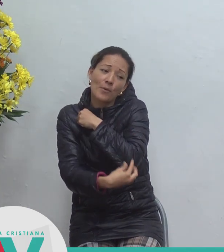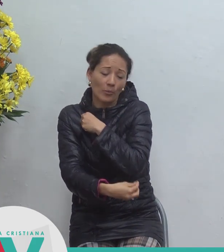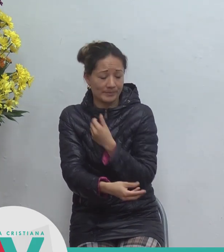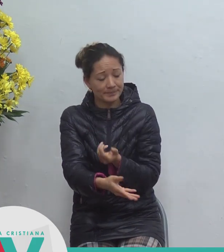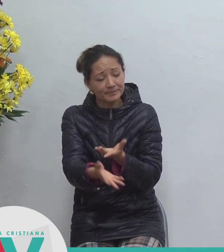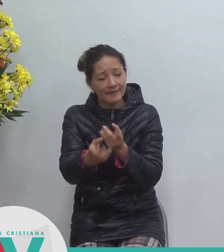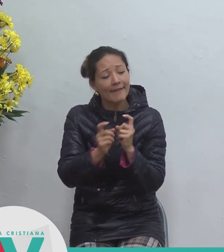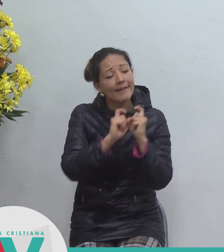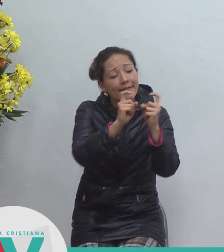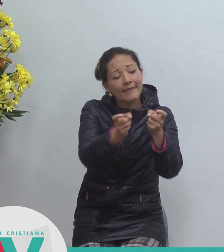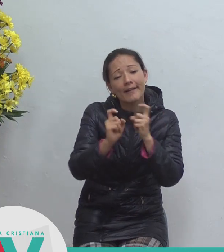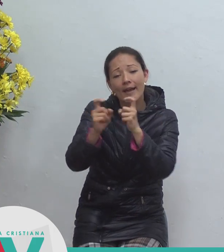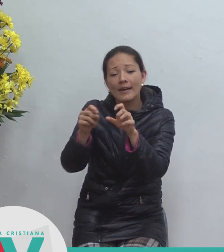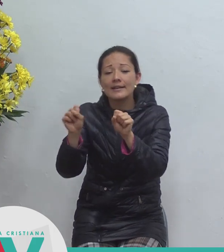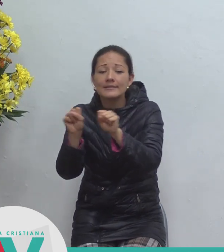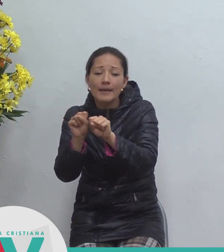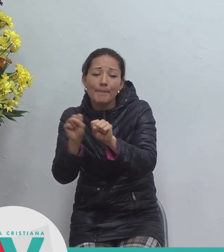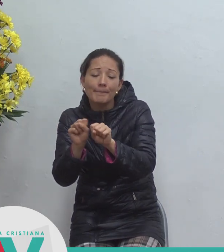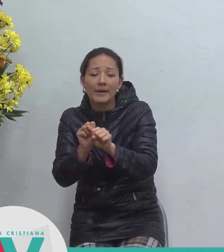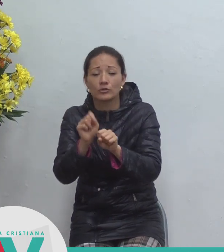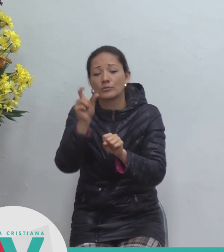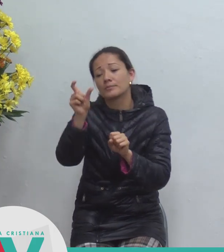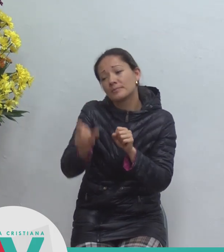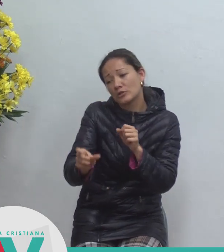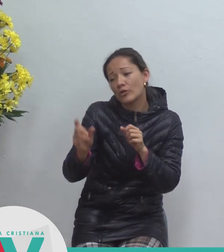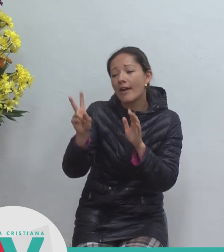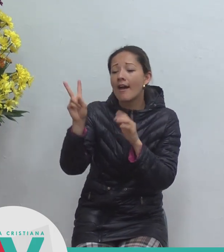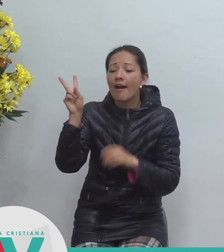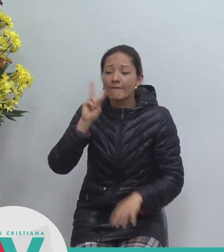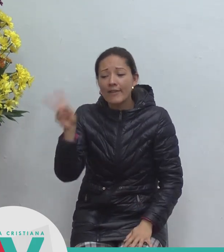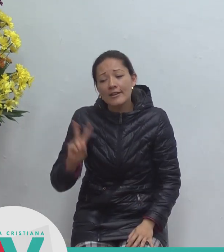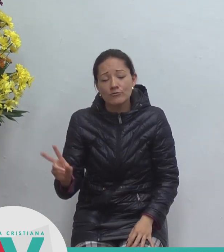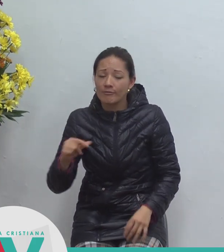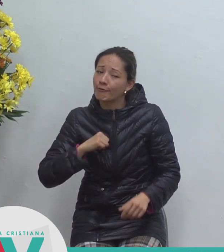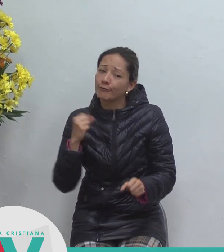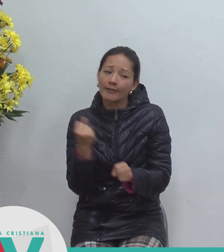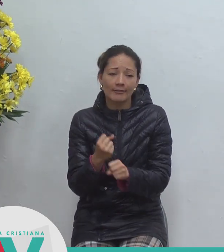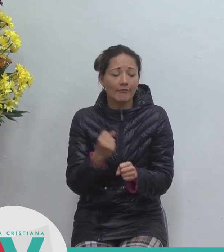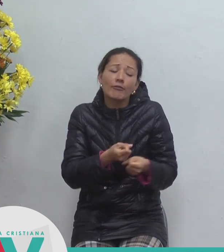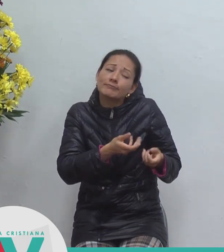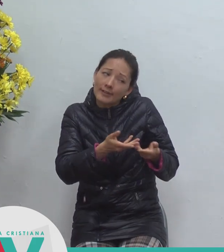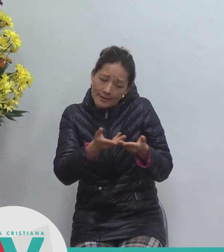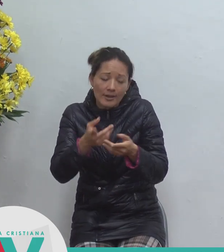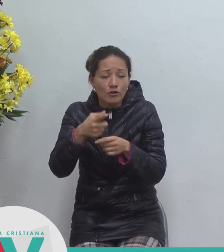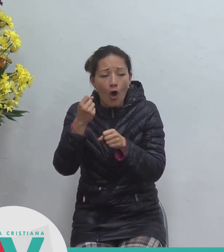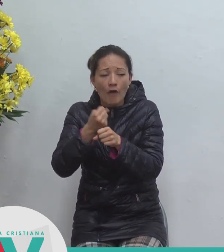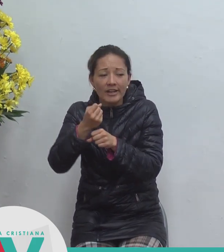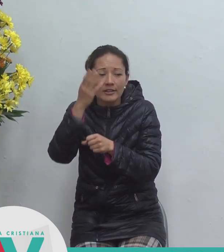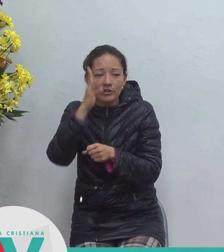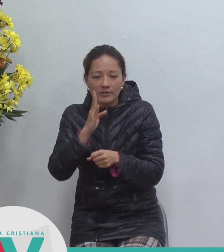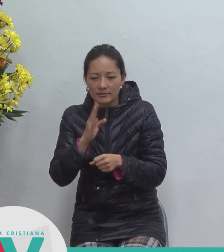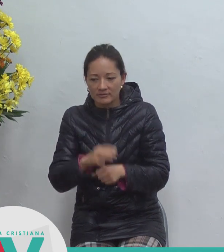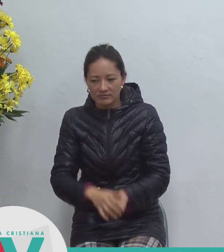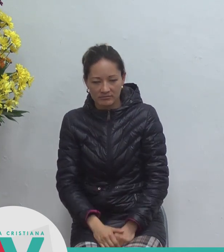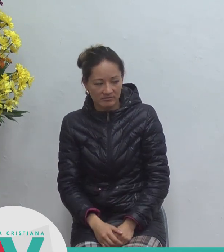regálele unos zapaticos a las personas de venezuela que no tienen trabajo usted sabe cuánto gana un indigente en colombia al día